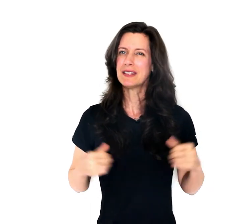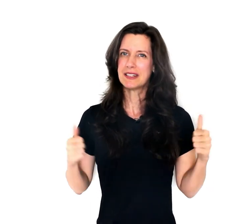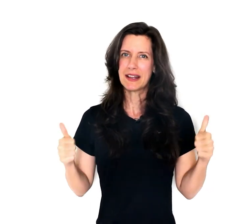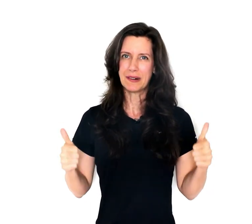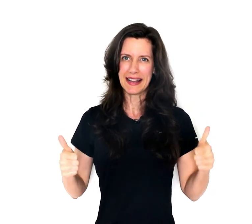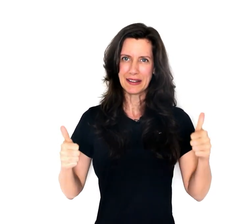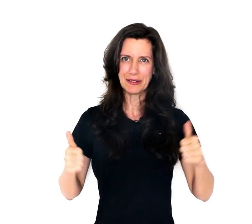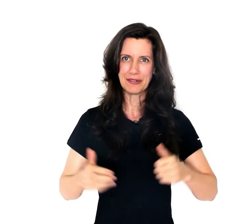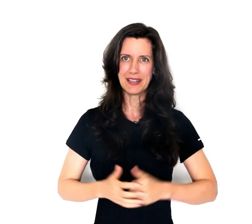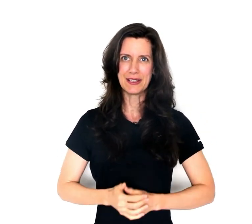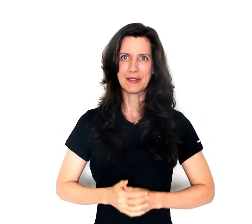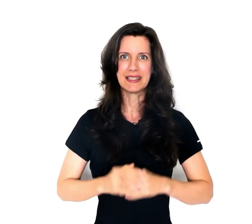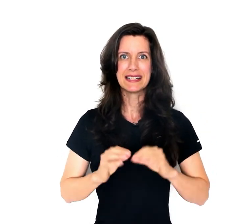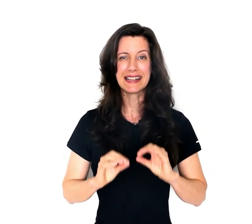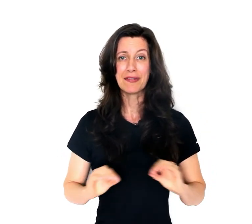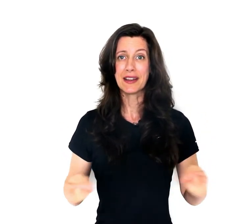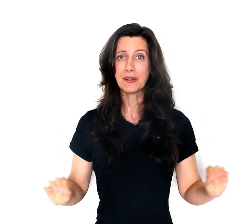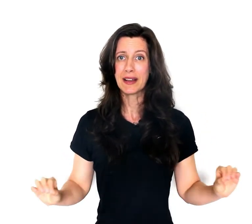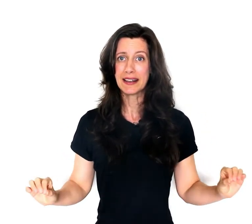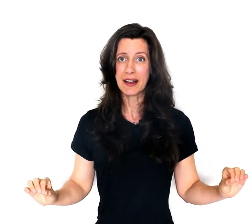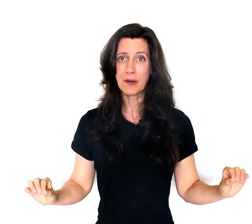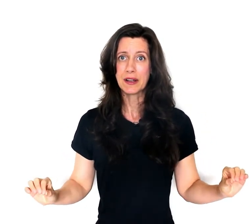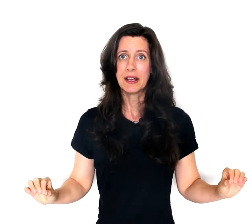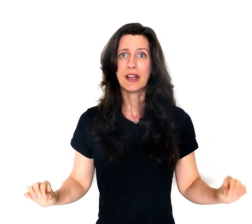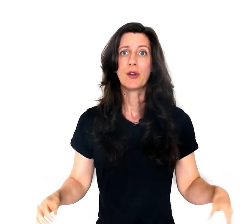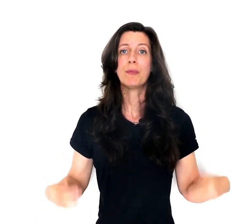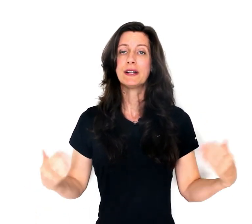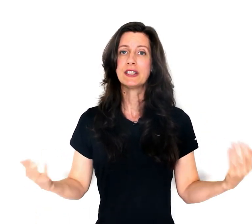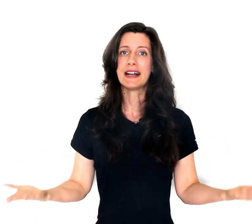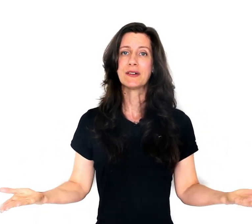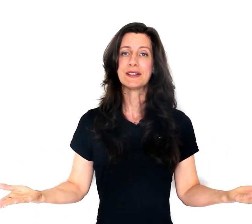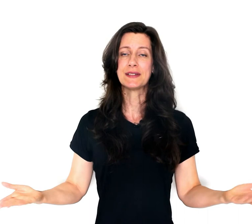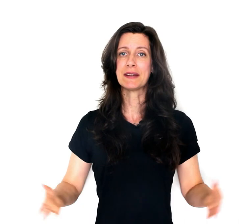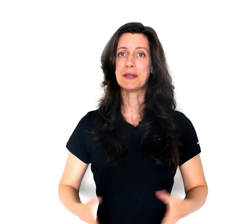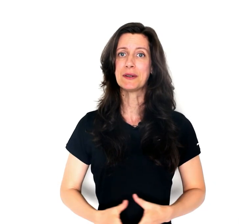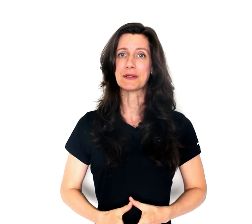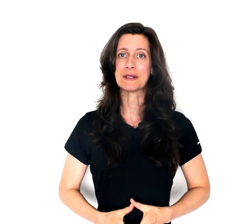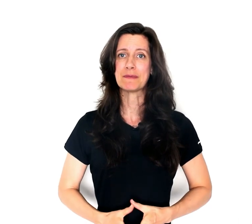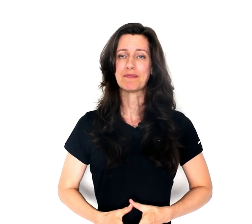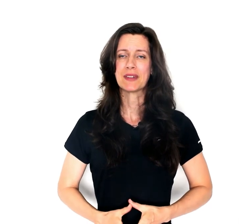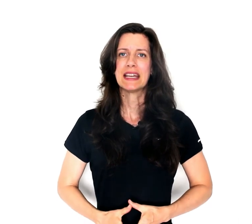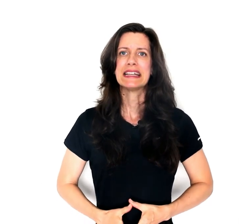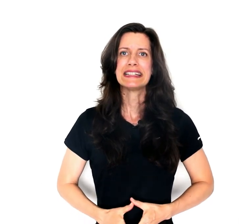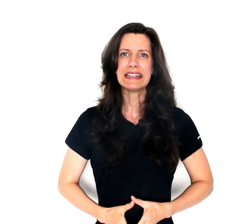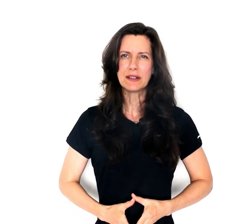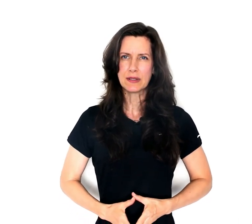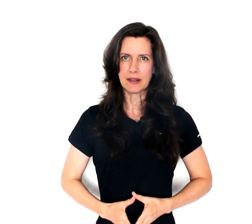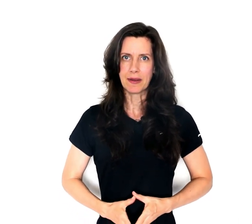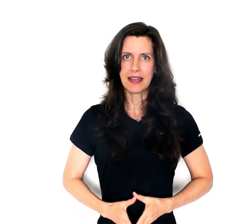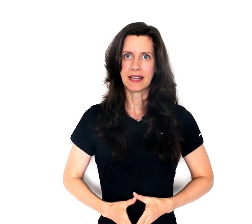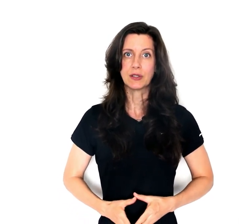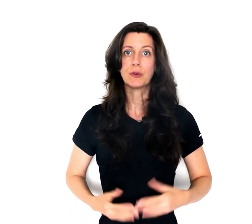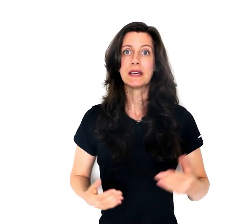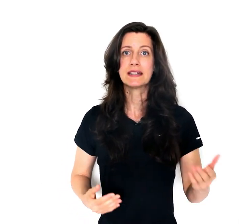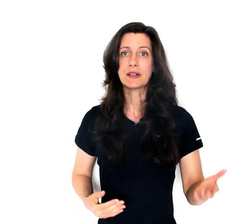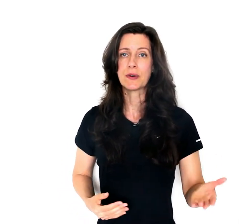de dar um like no vídeo, se inscrever no canal e compartilhar com seus amigos. Siga-nos também no Instagram,